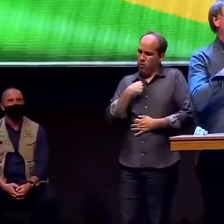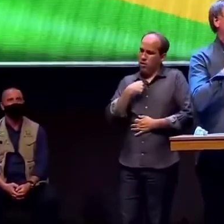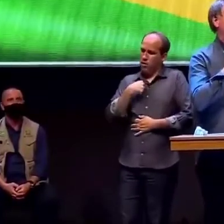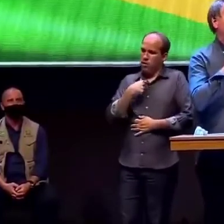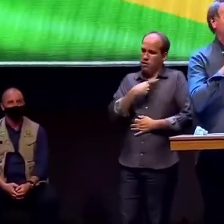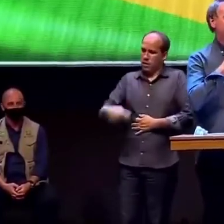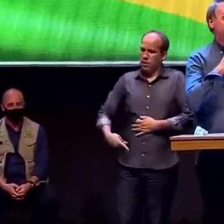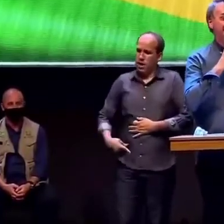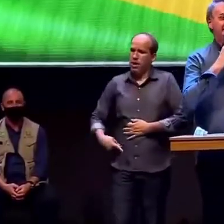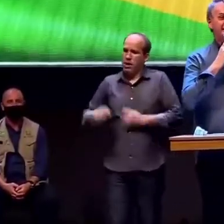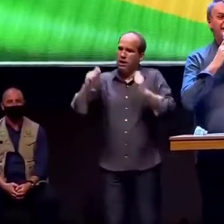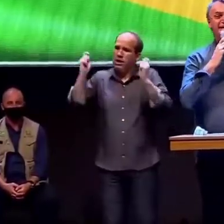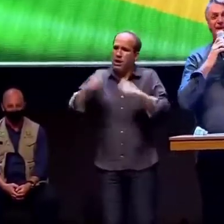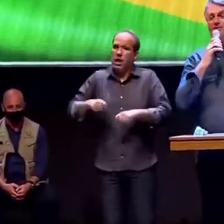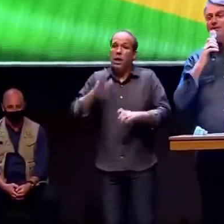em mim